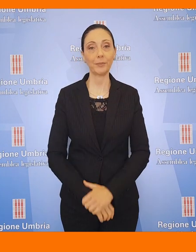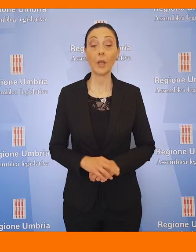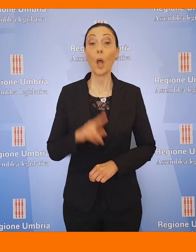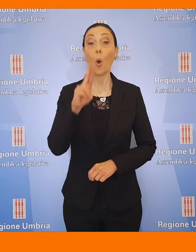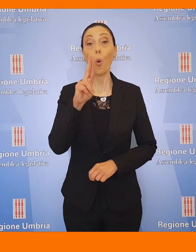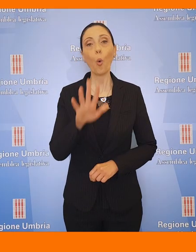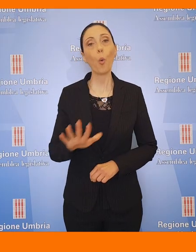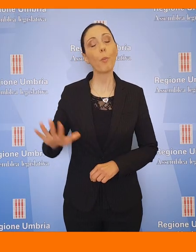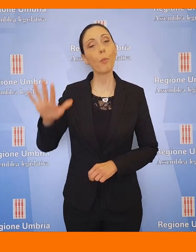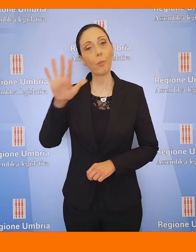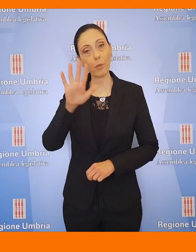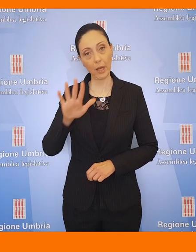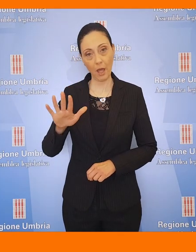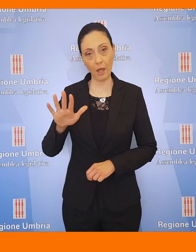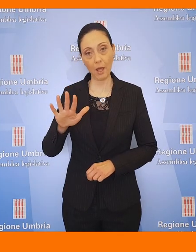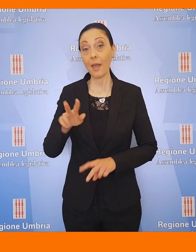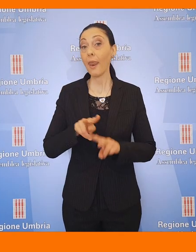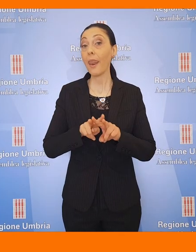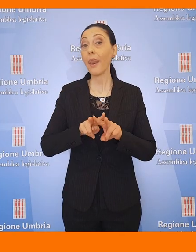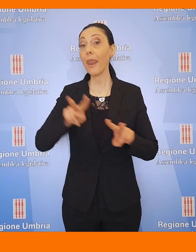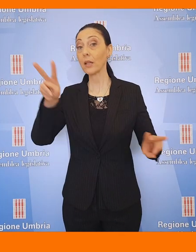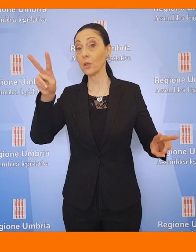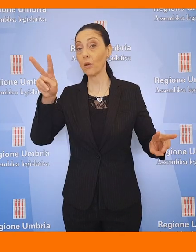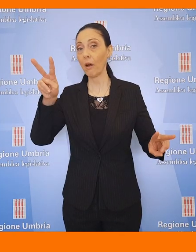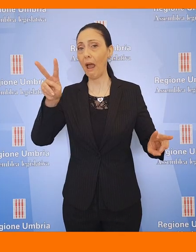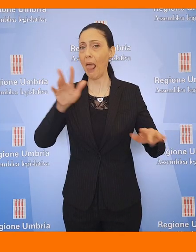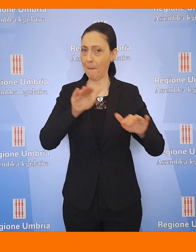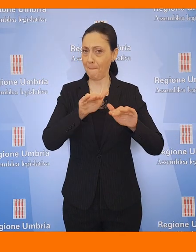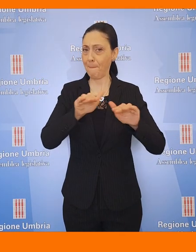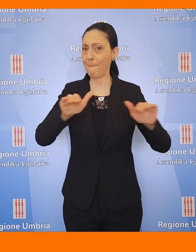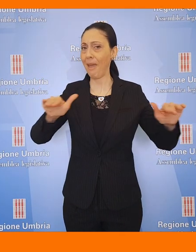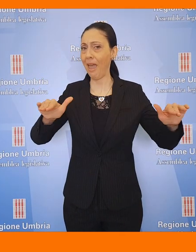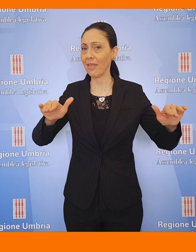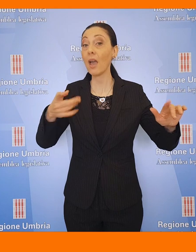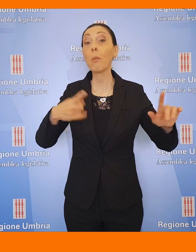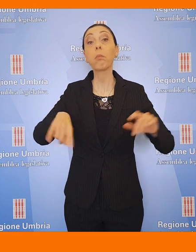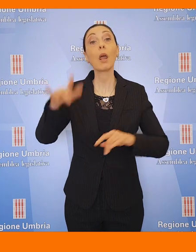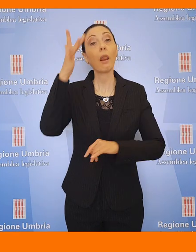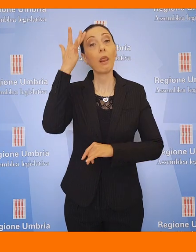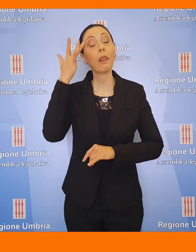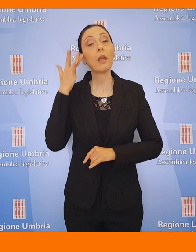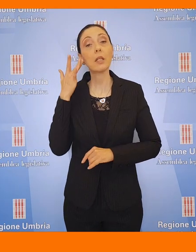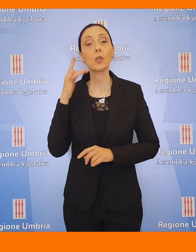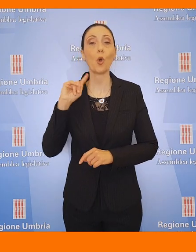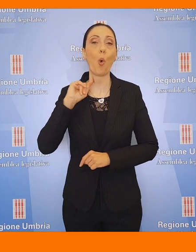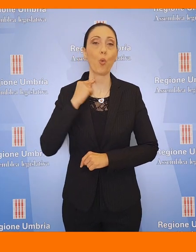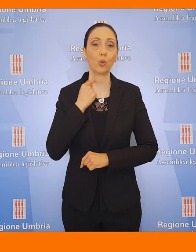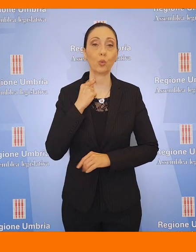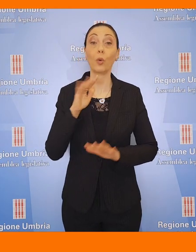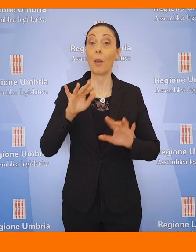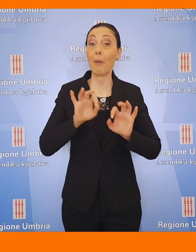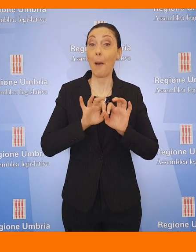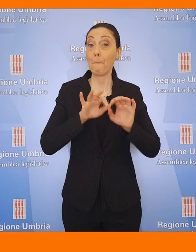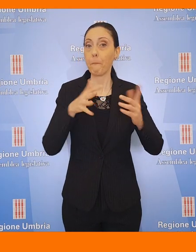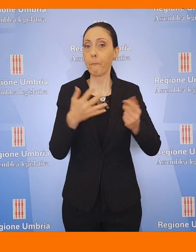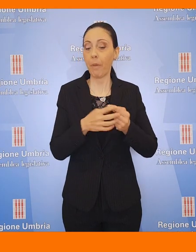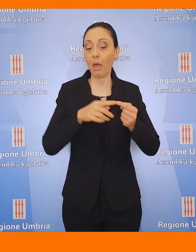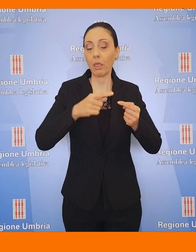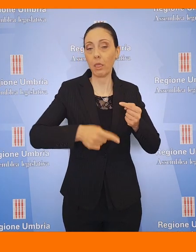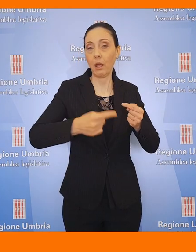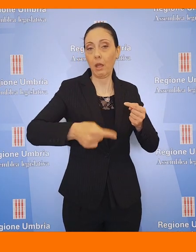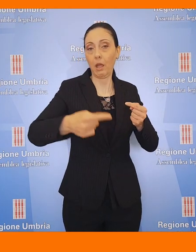Umbria nella media nazionale per il rischio usura, ma gli effetti della pandemia